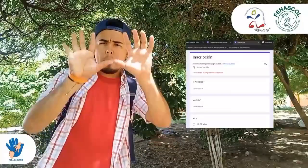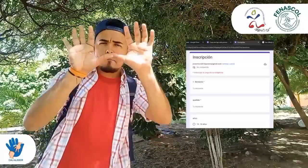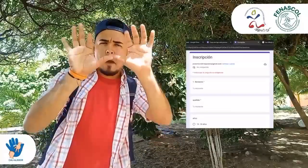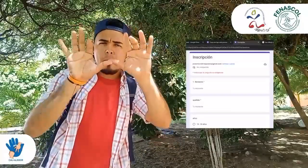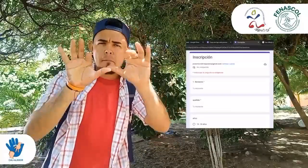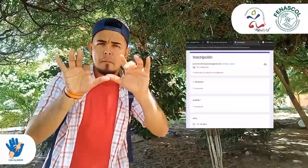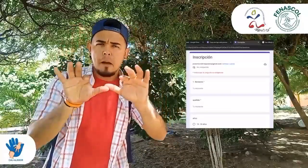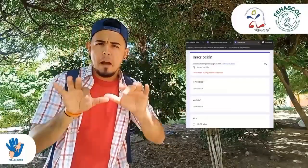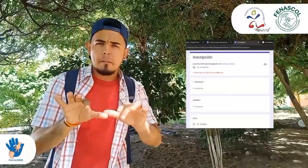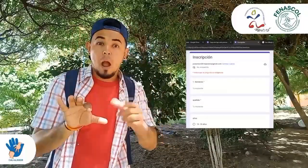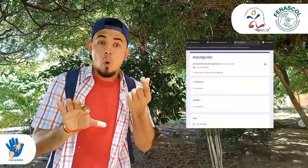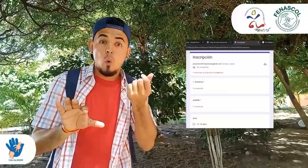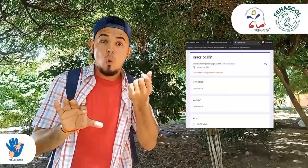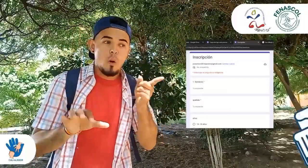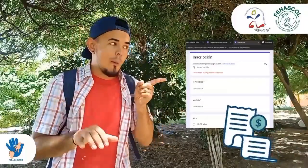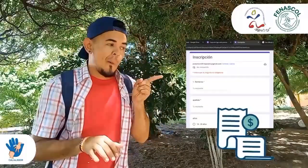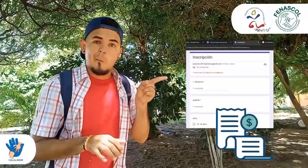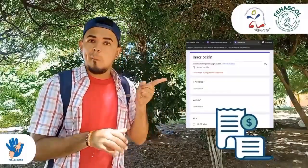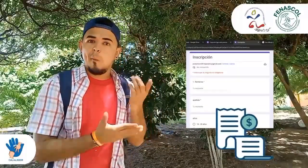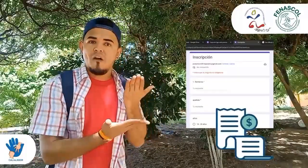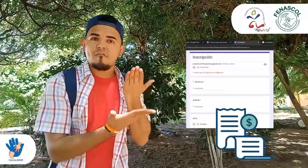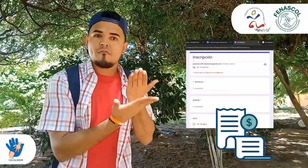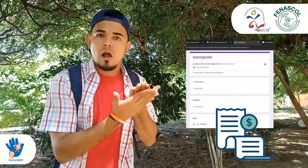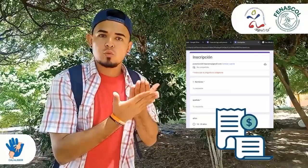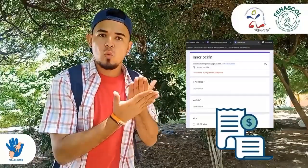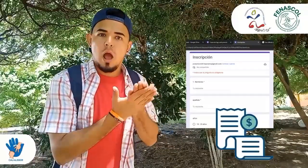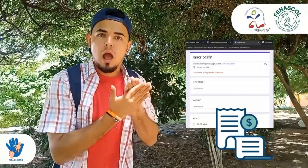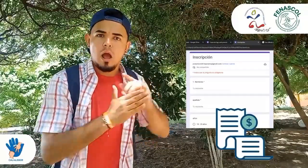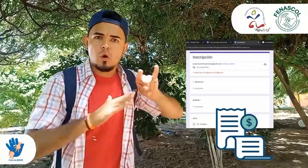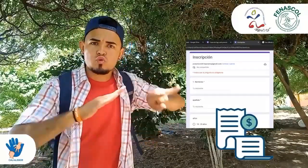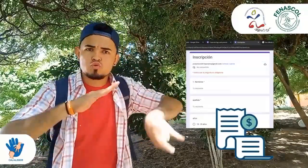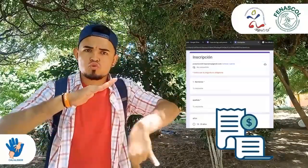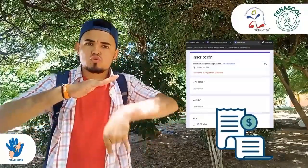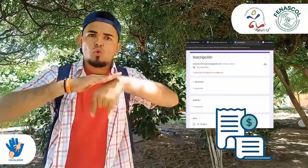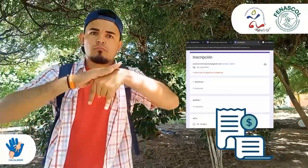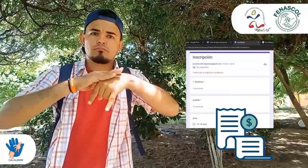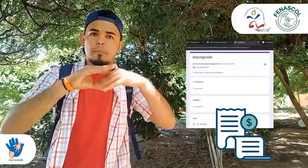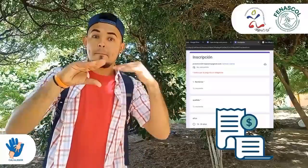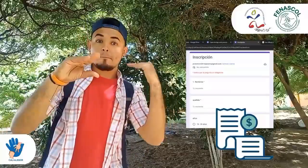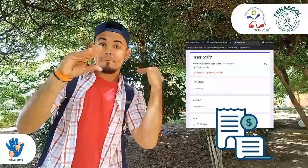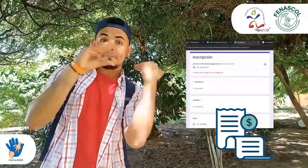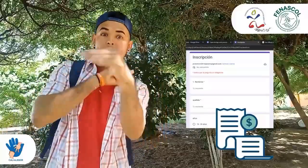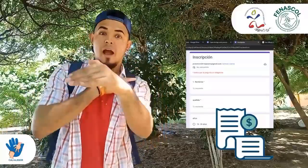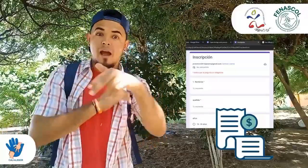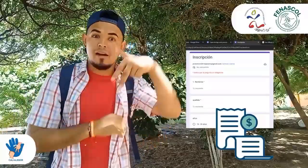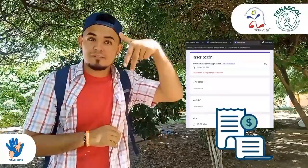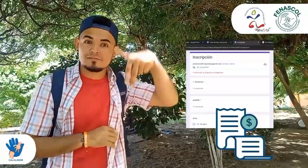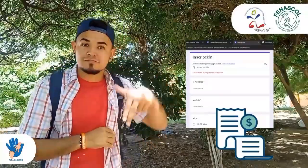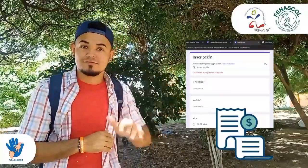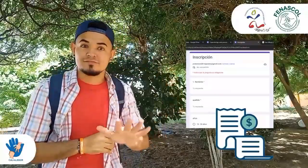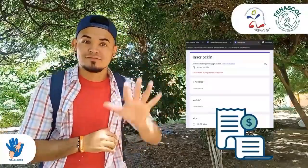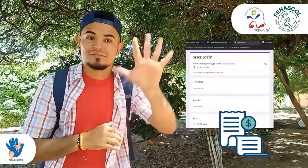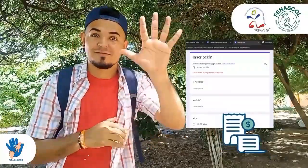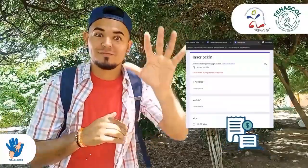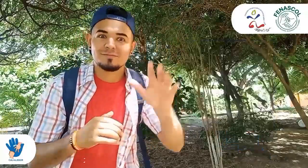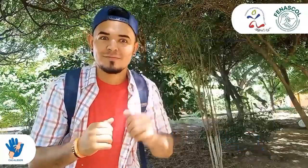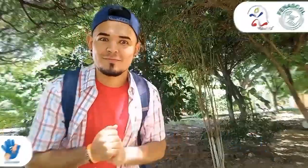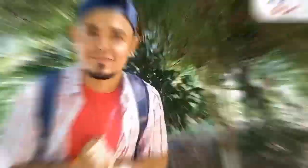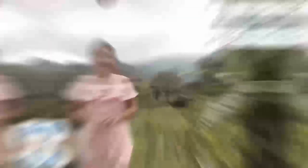inscripción y adjuntan el comprobante de consignación. Esto es enviado a la CNJS.